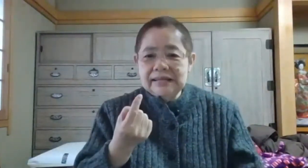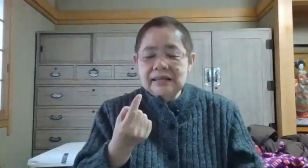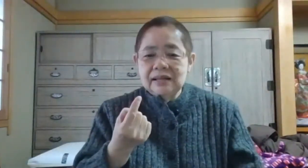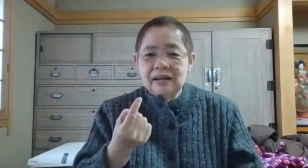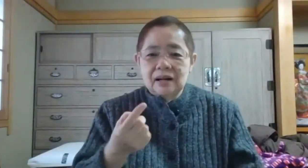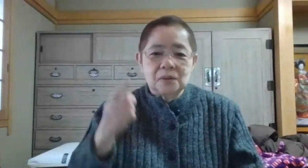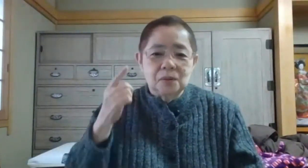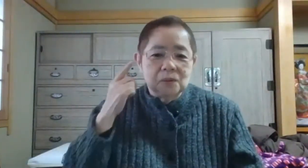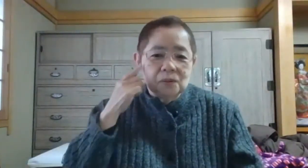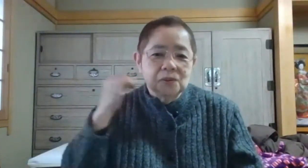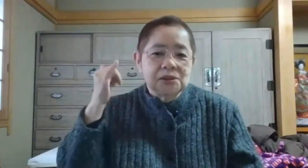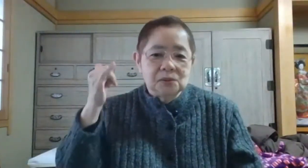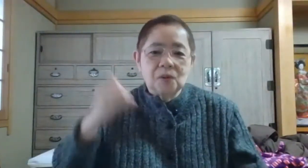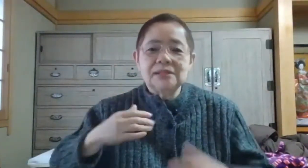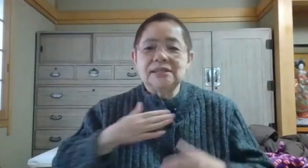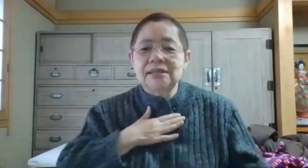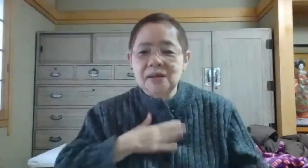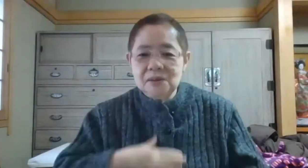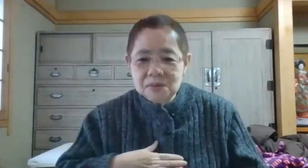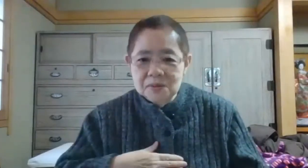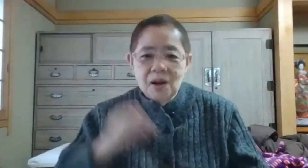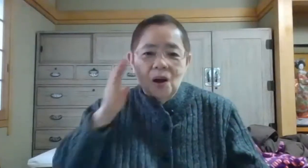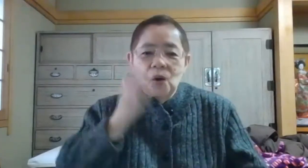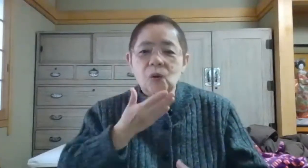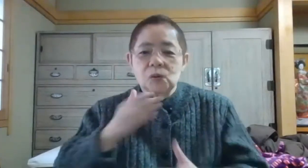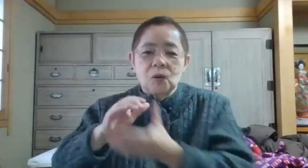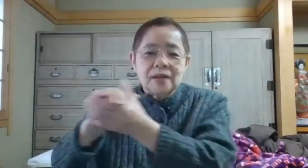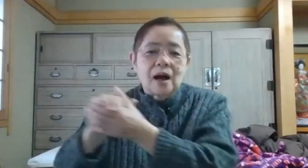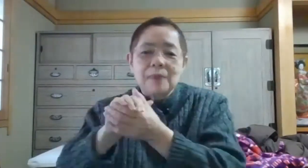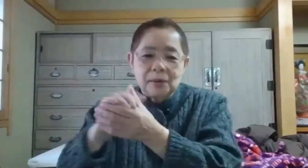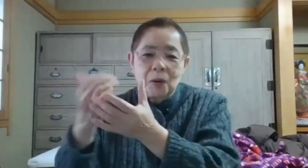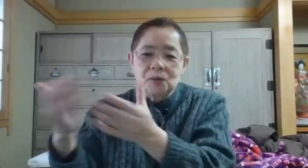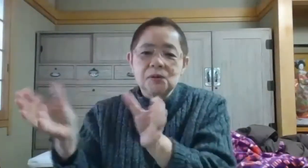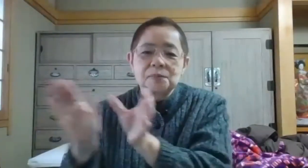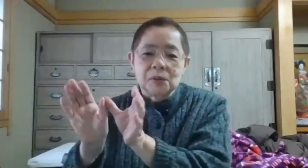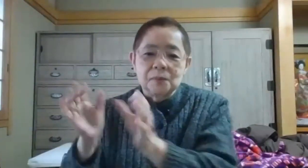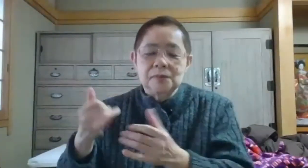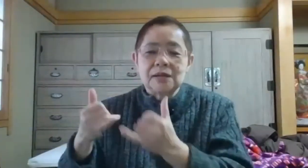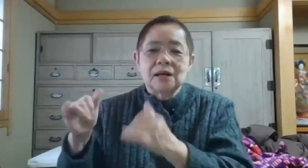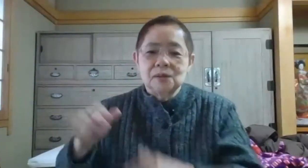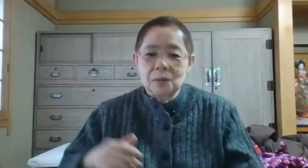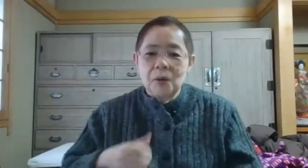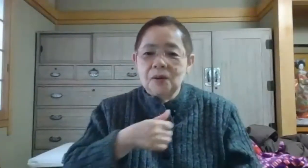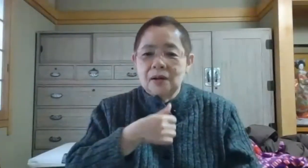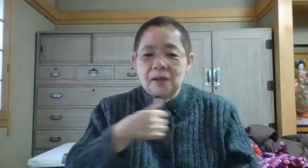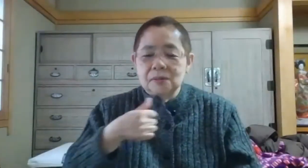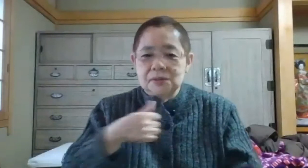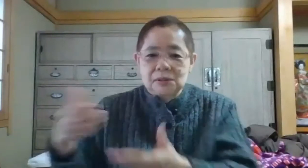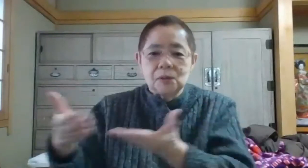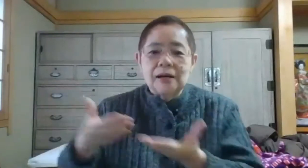あの両親を知っているローの仲間のグループの皆さんともあの紹介